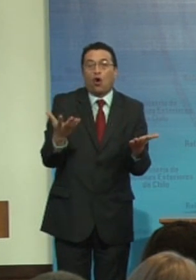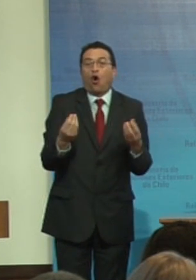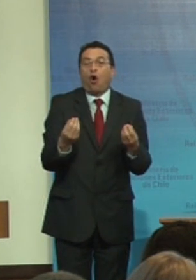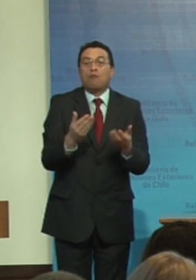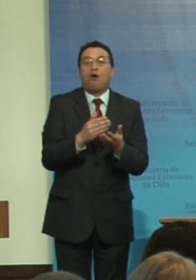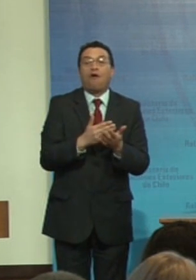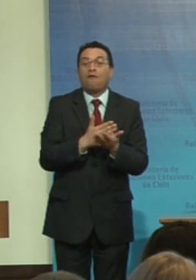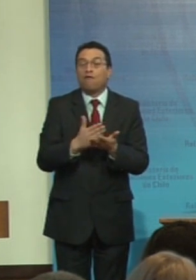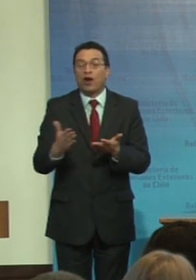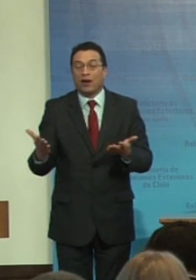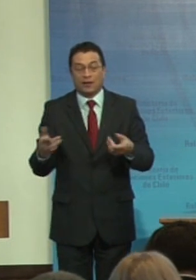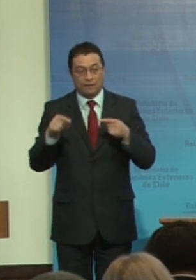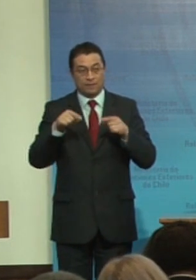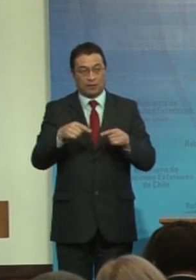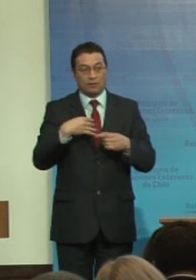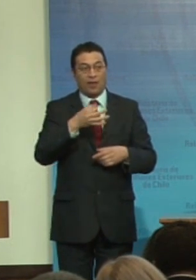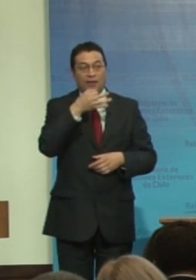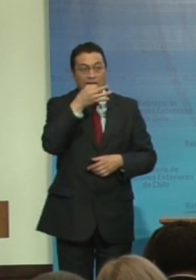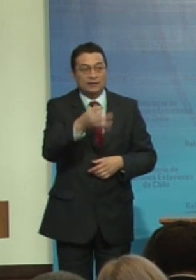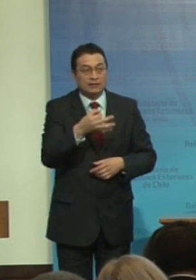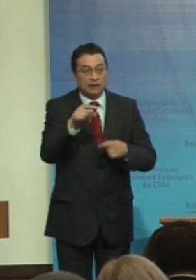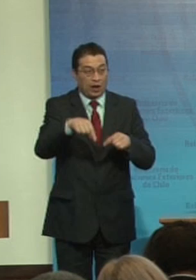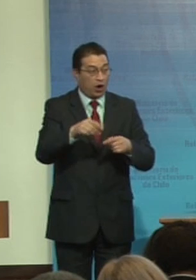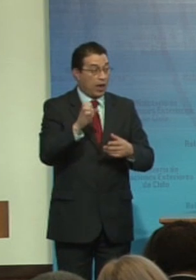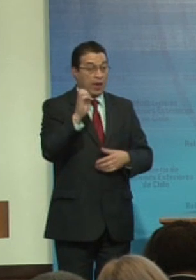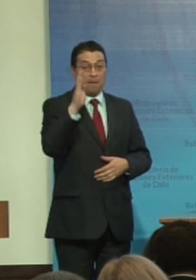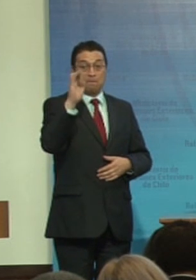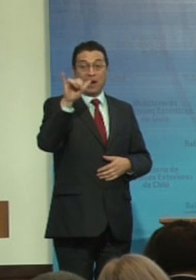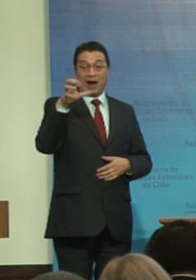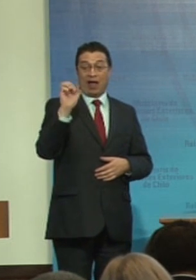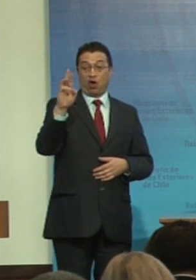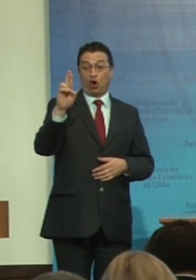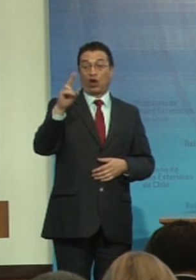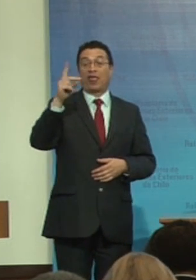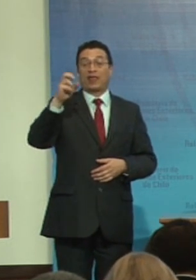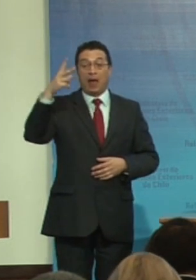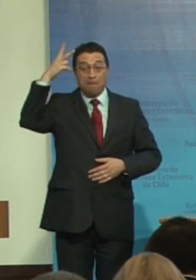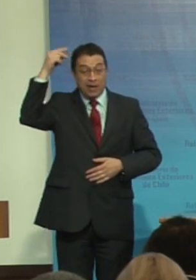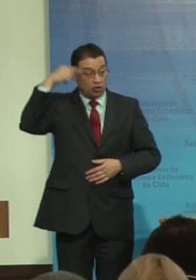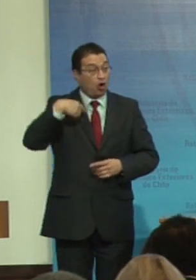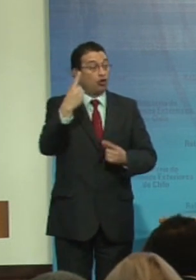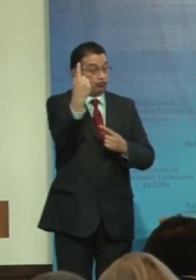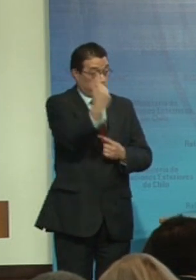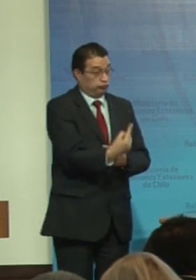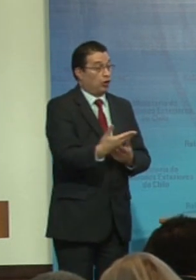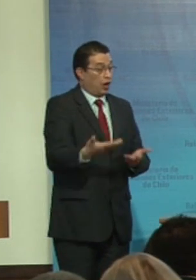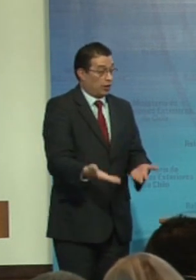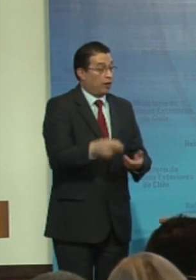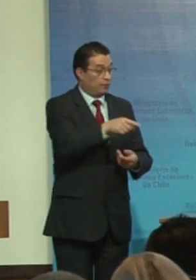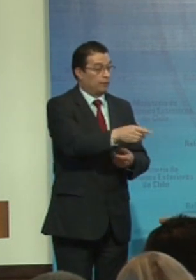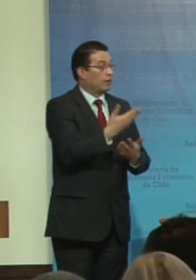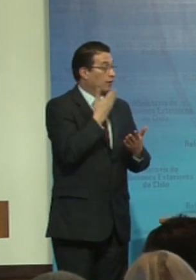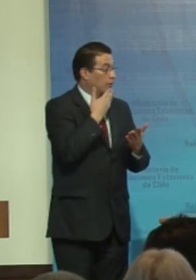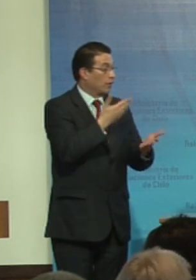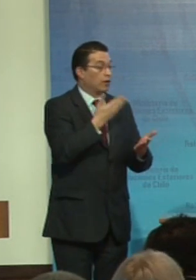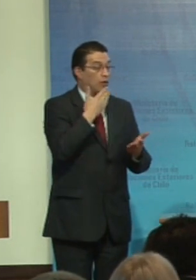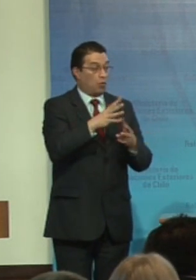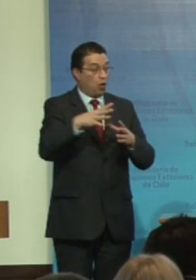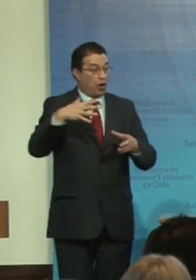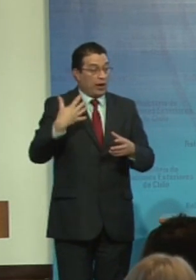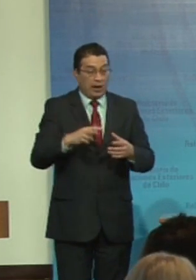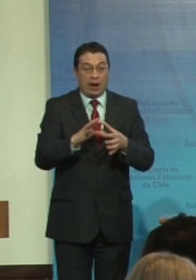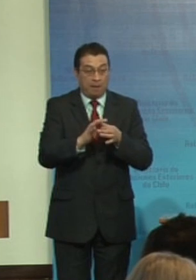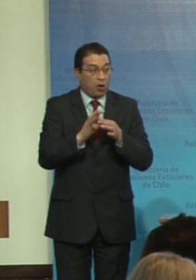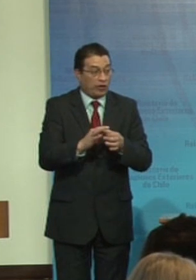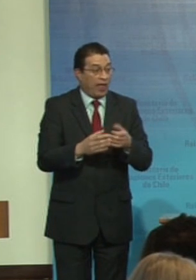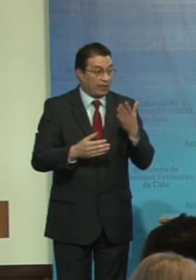Y quiero decirles, me alegra que esté el embajador de México acá, porque cómo no rendir tributo a don Gilberto Rincón Gallardo,